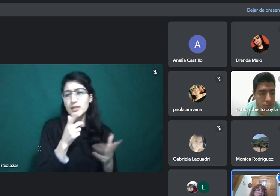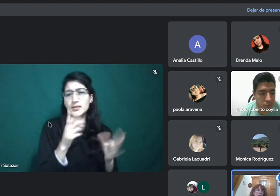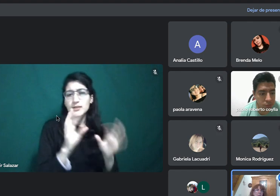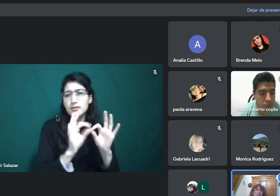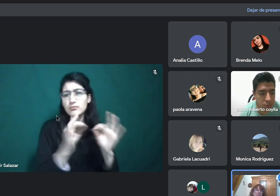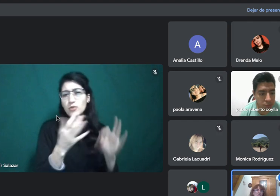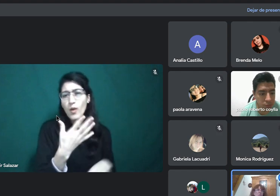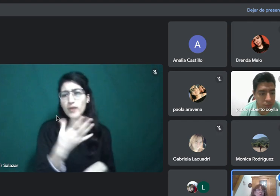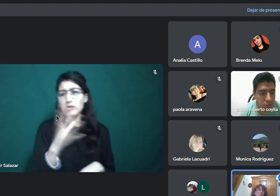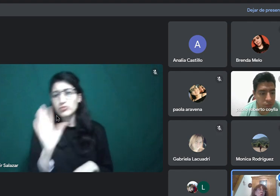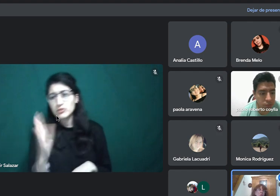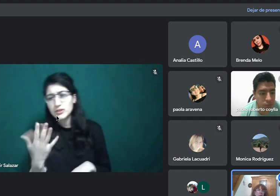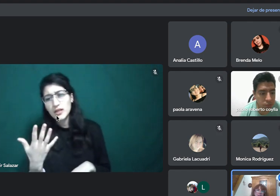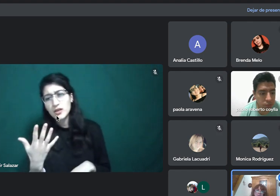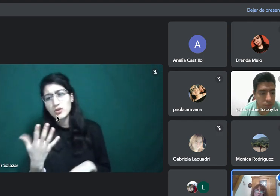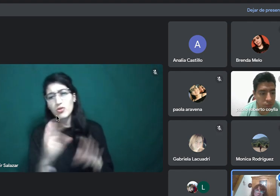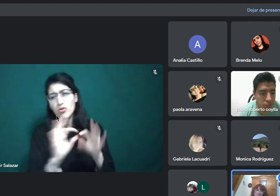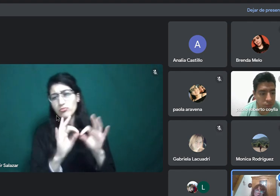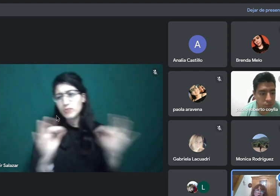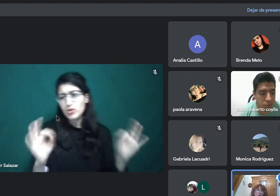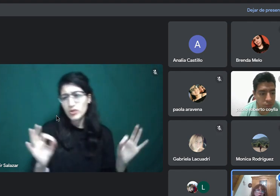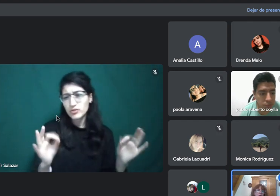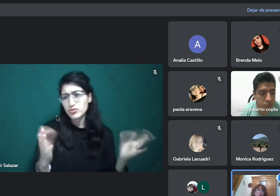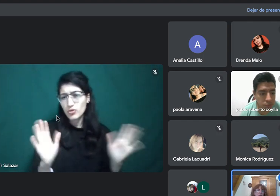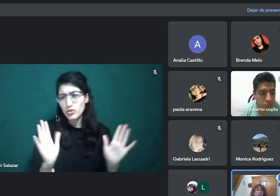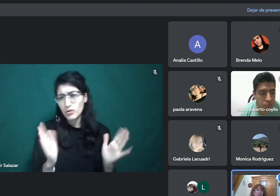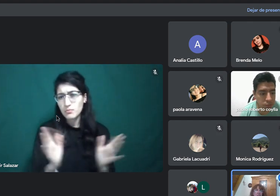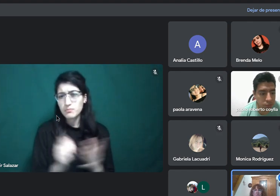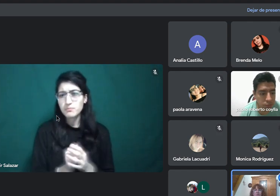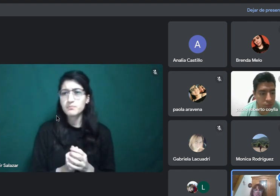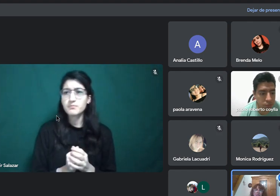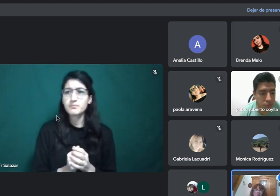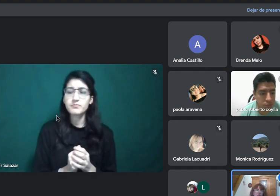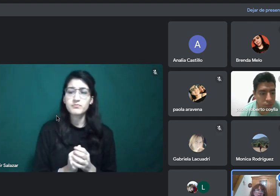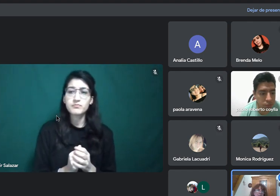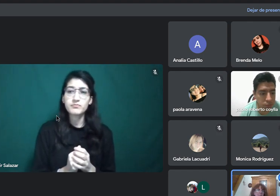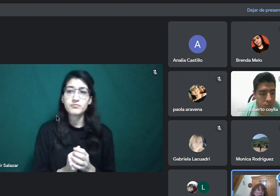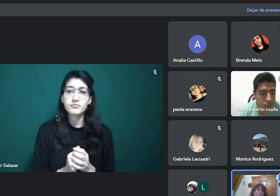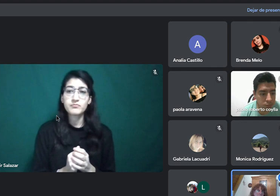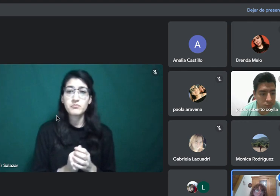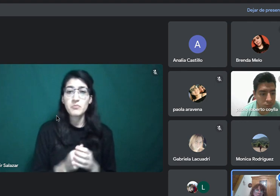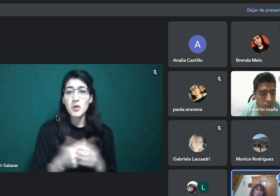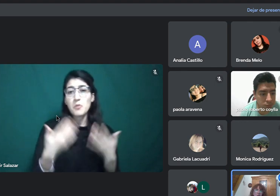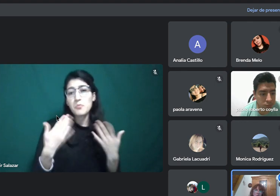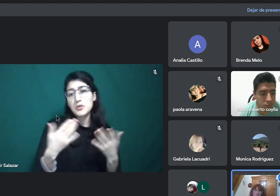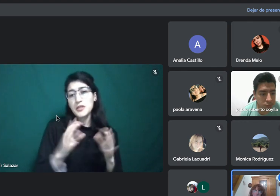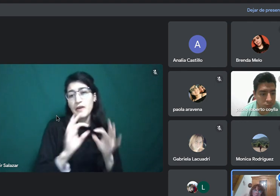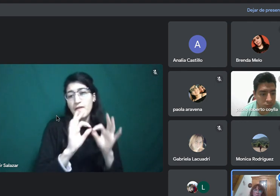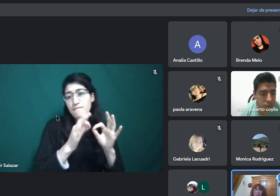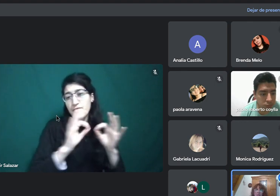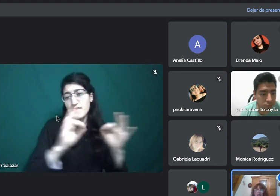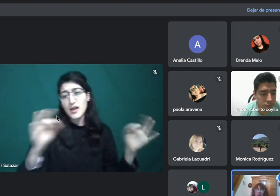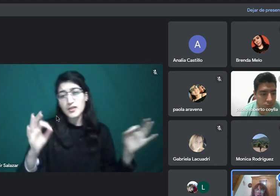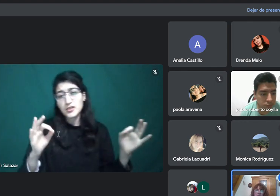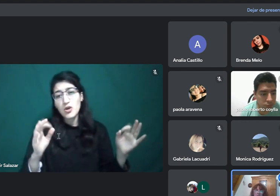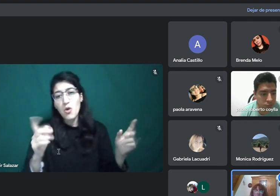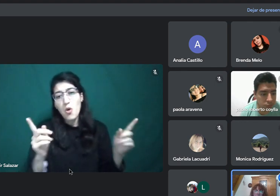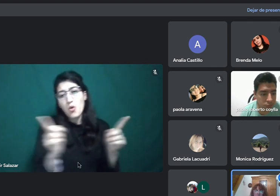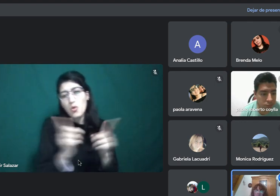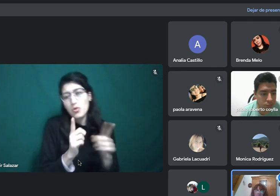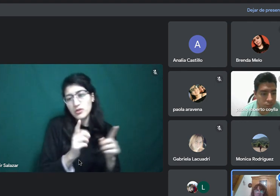cinco, depende si tomo todo una oración o si son frases cortas, por ahí son cinco. Eso depende de,